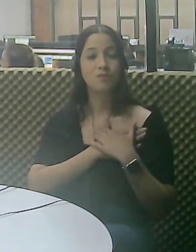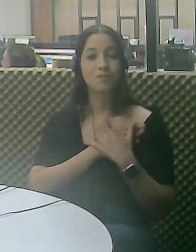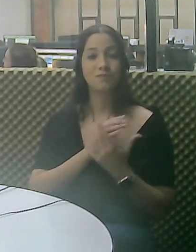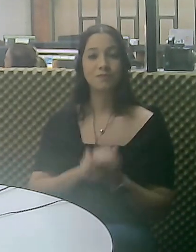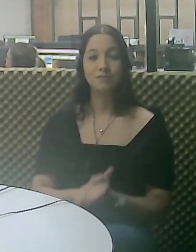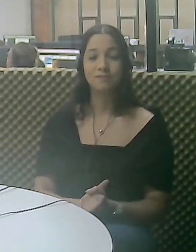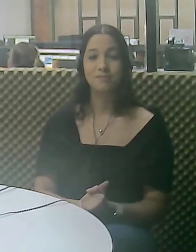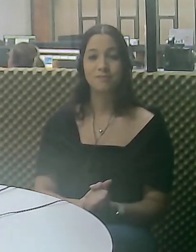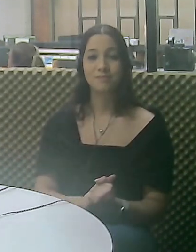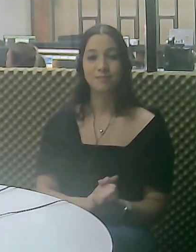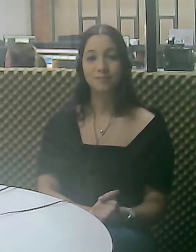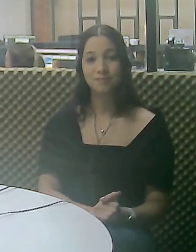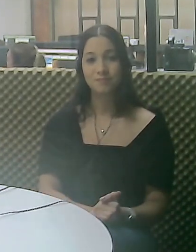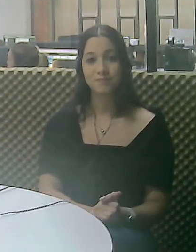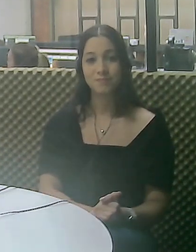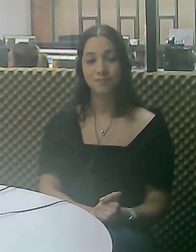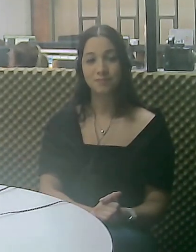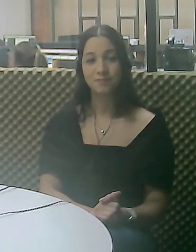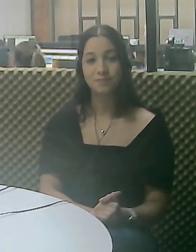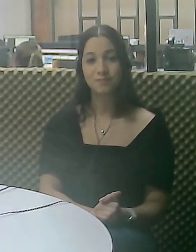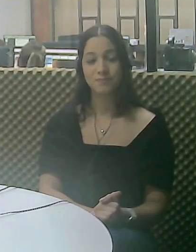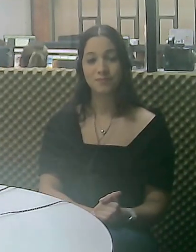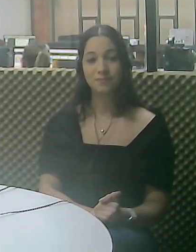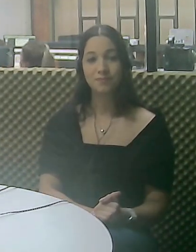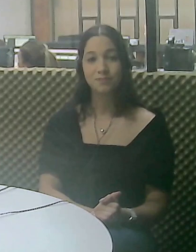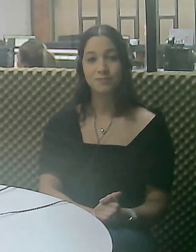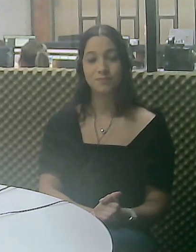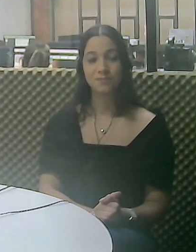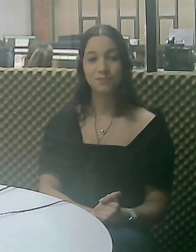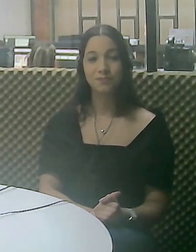para de inovar e cuidar do nosso coraçãozinho.